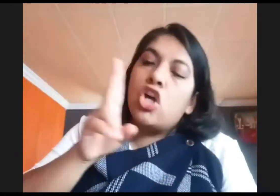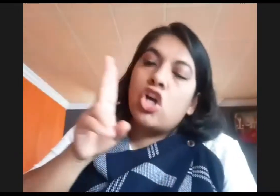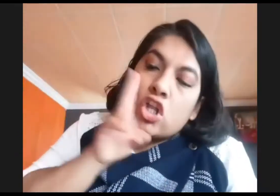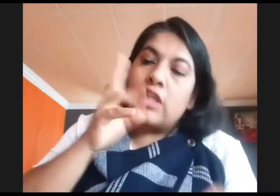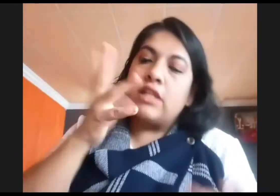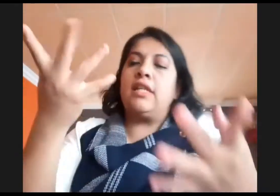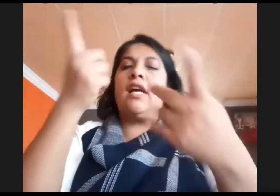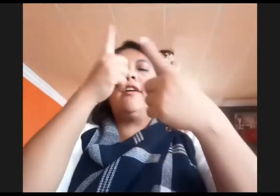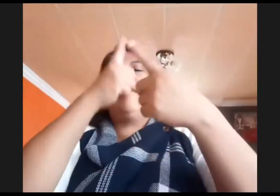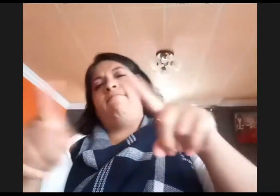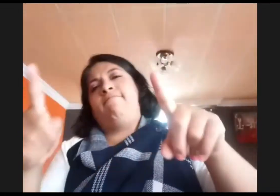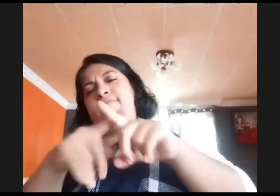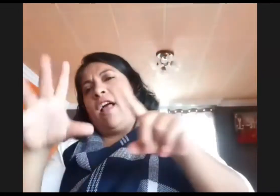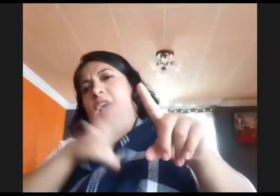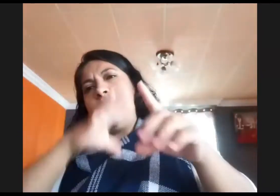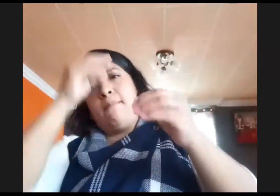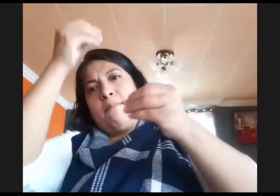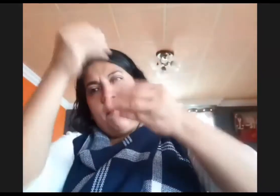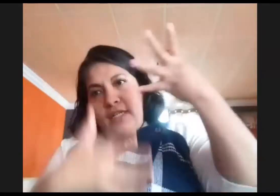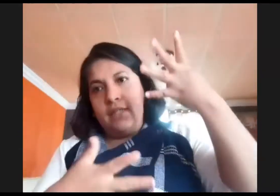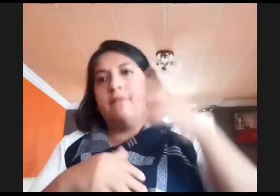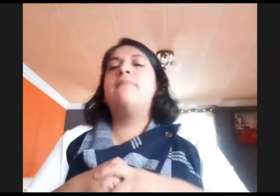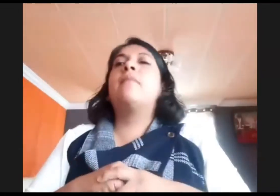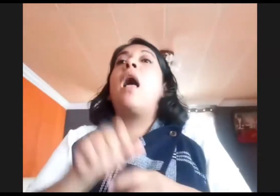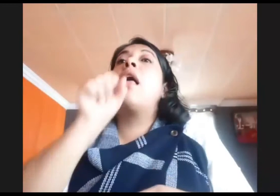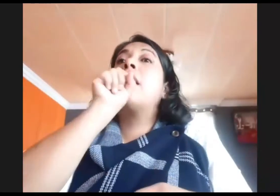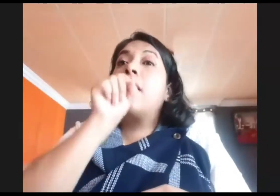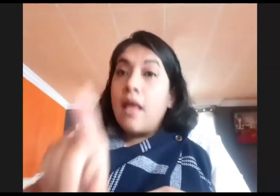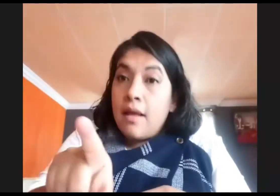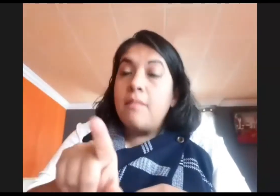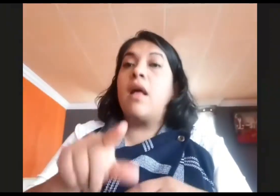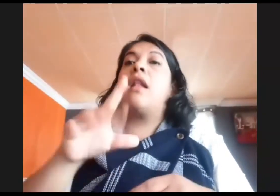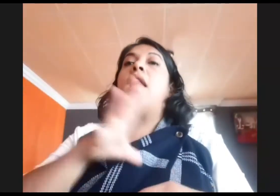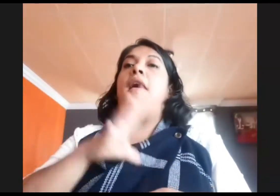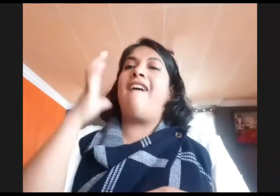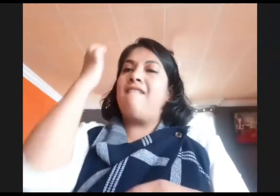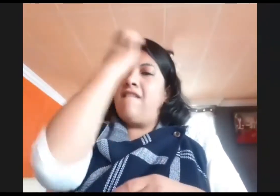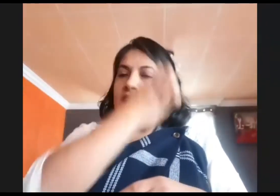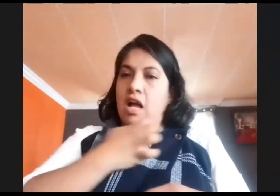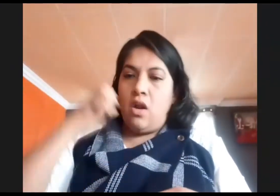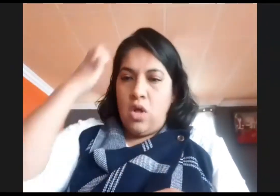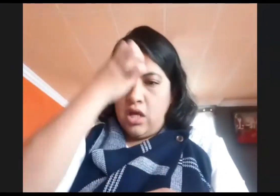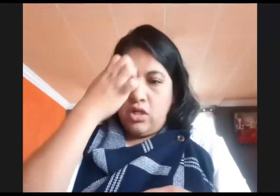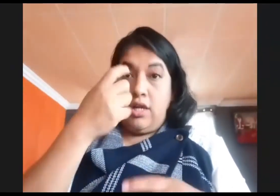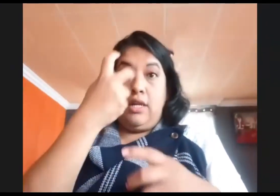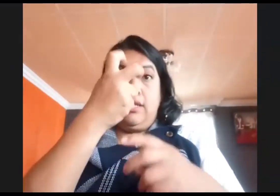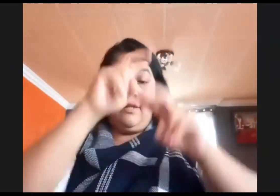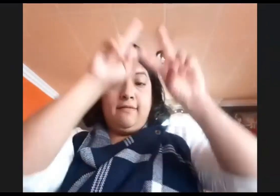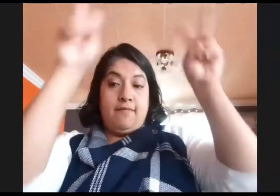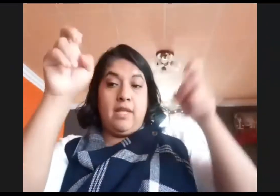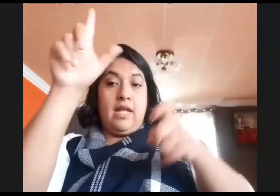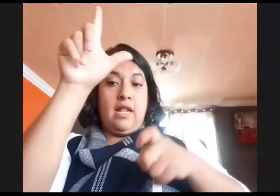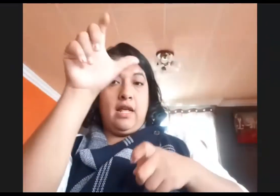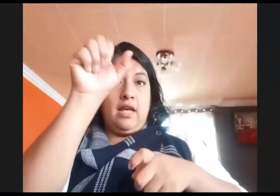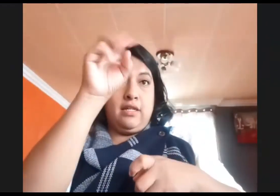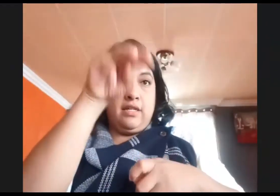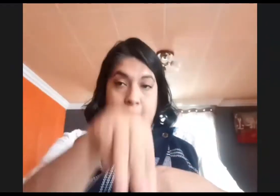que utilizamos es que los estudiantes realicen juegos y ejercicios prácticos para que afinen su mirada para realizar las